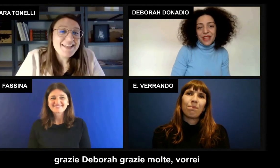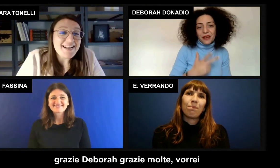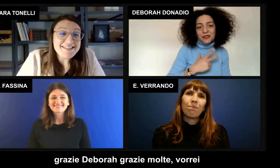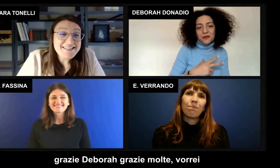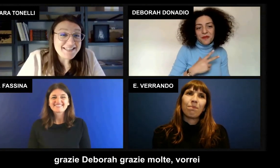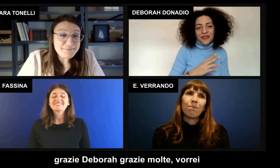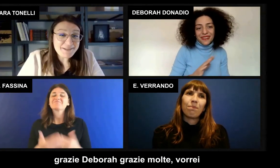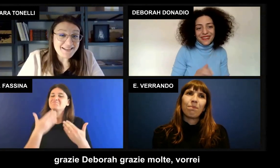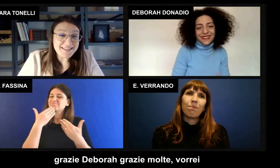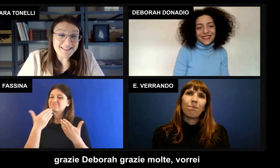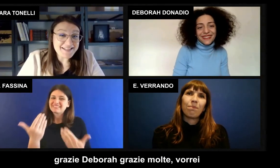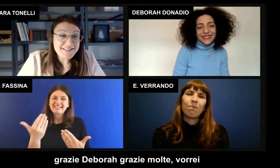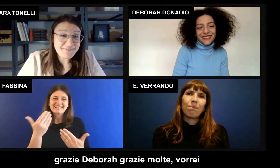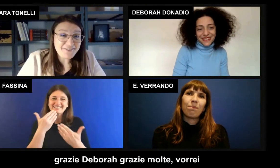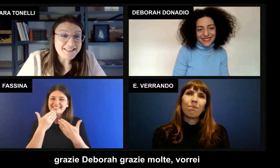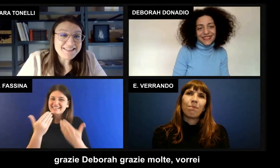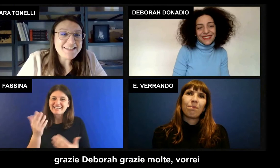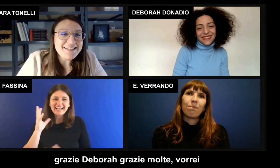grazie